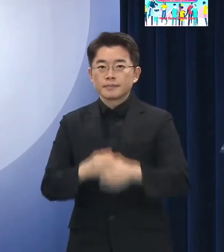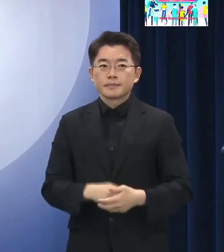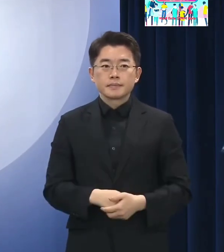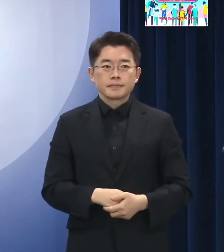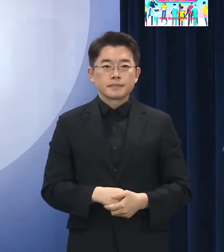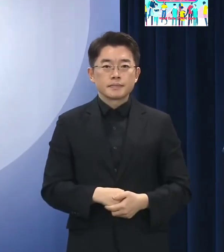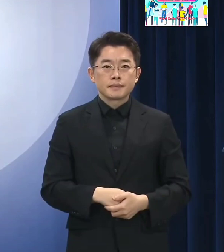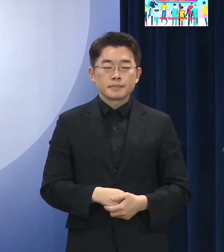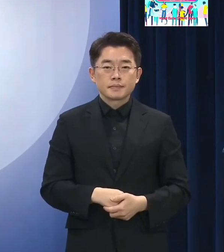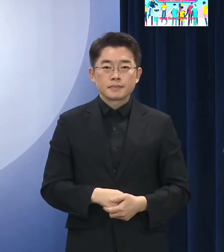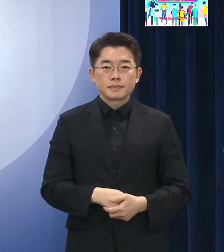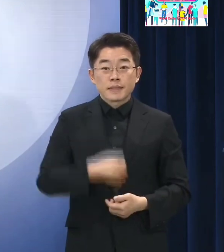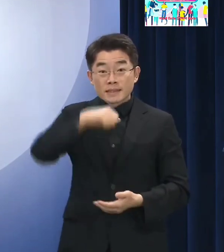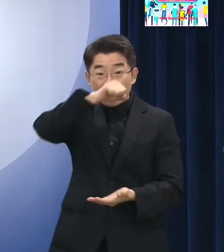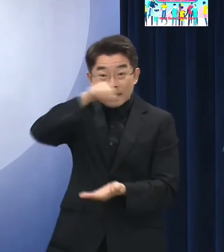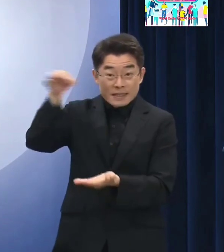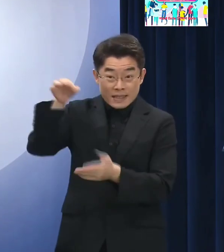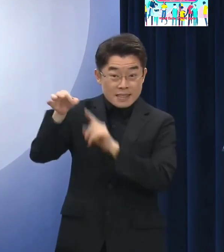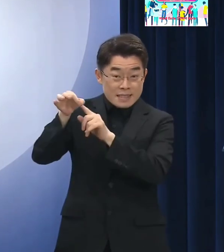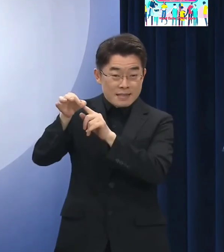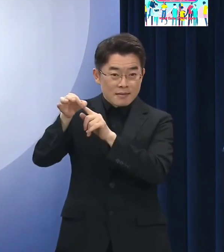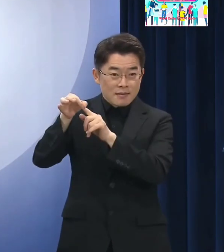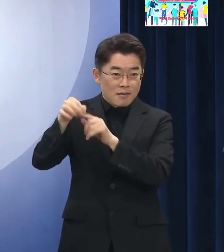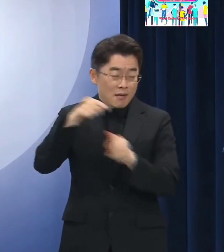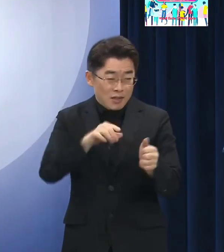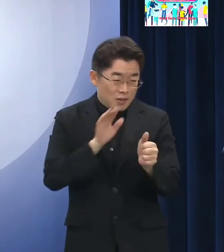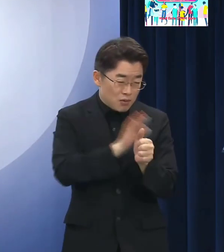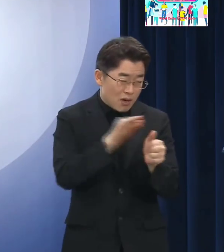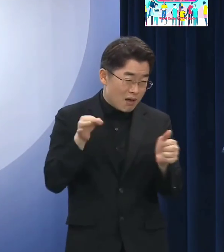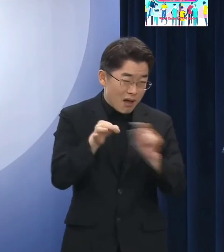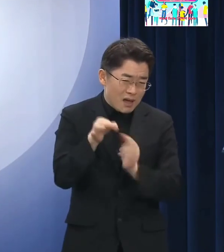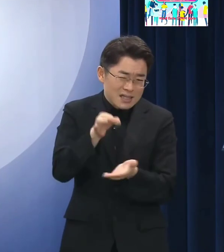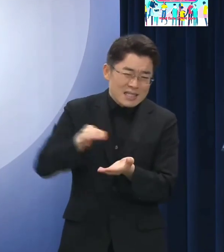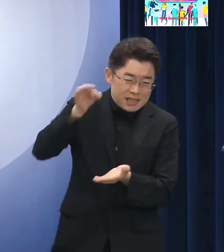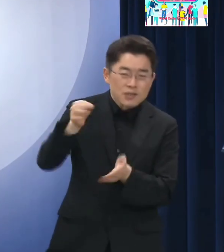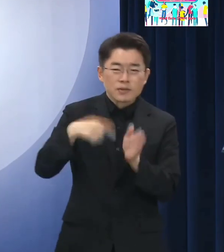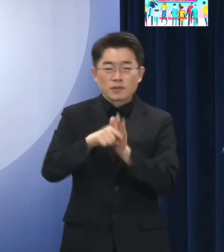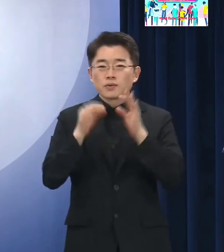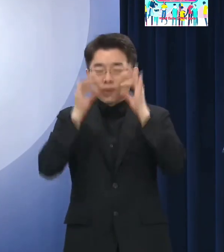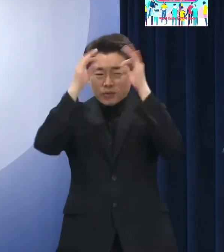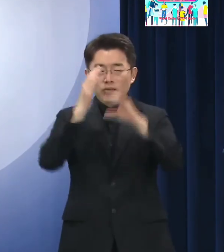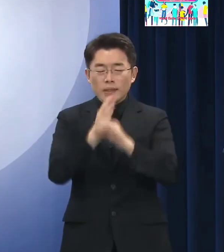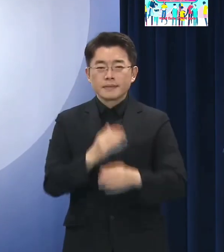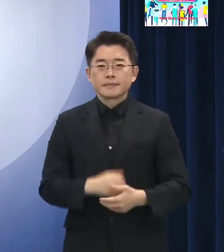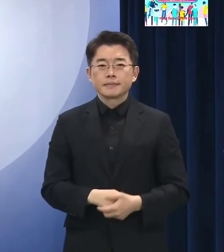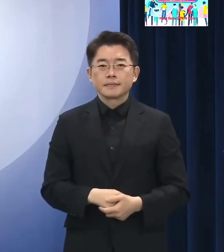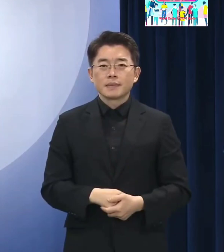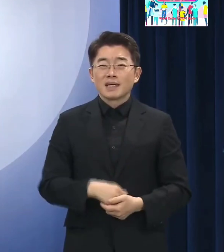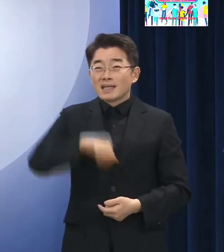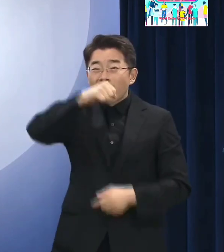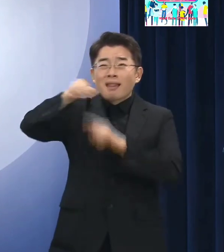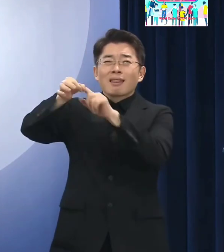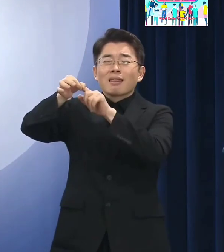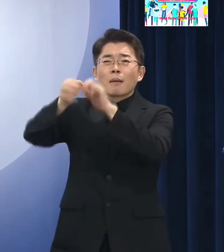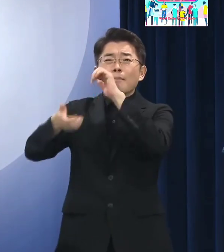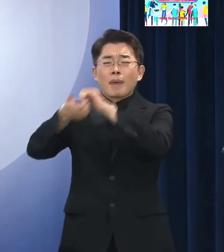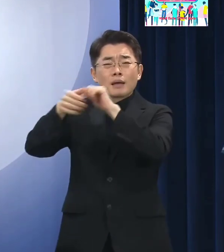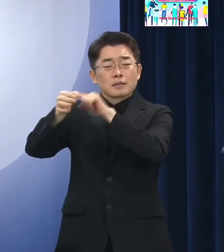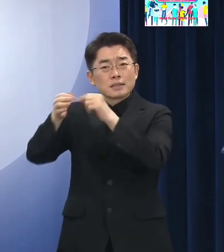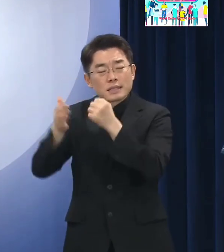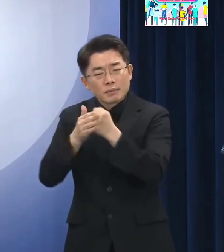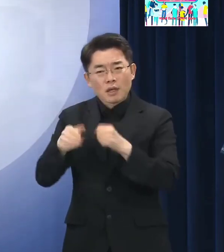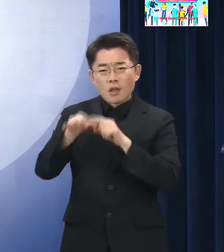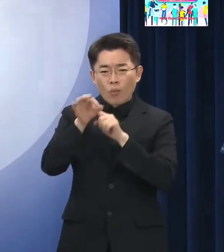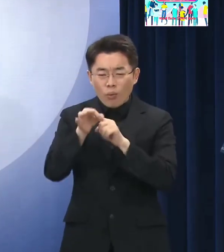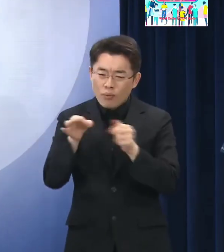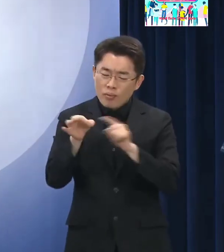어떤 방식으로든 간에 피해자에 대한 지원을 넓히려고 노력하고 있습니다 그런데 그게 예산상의 문제가 있어서 구체적으로 얼마를 어떻게 한다